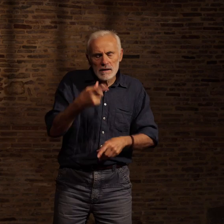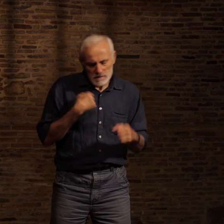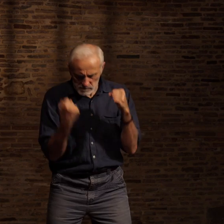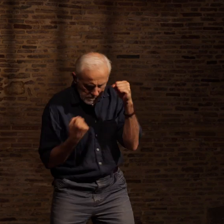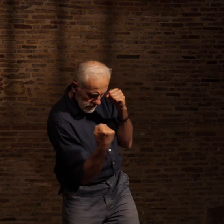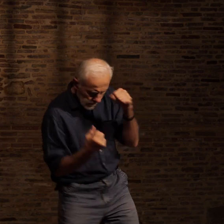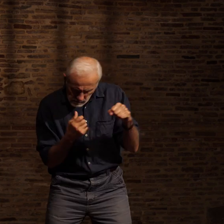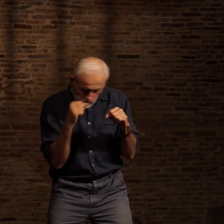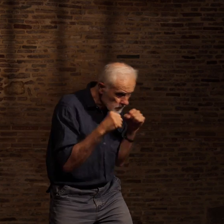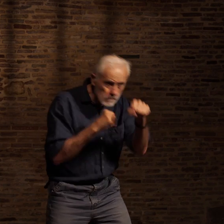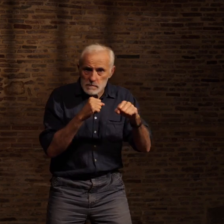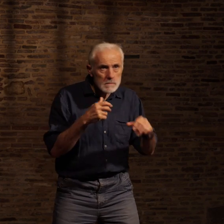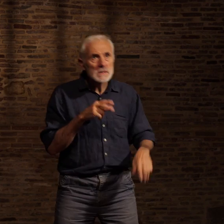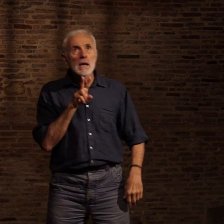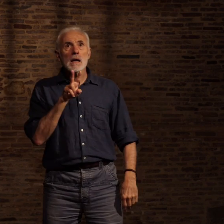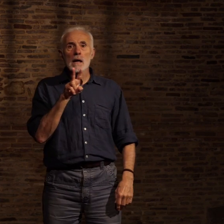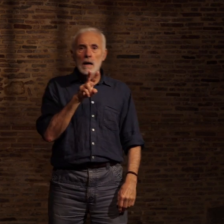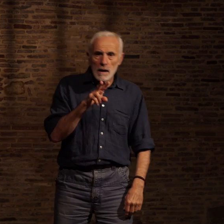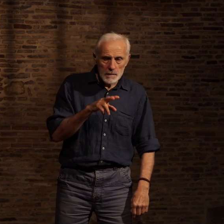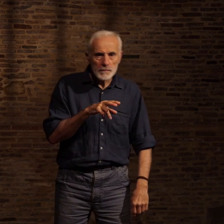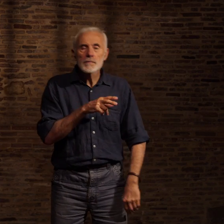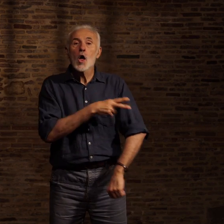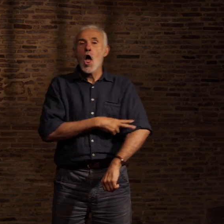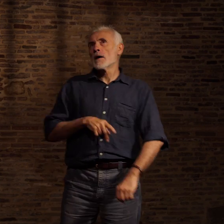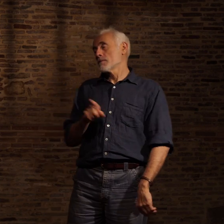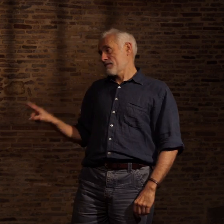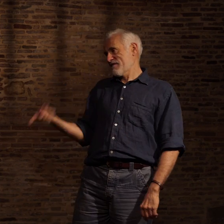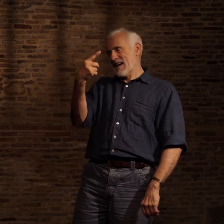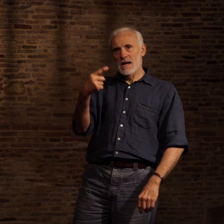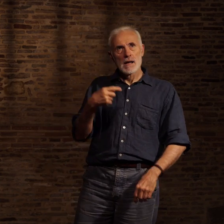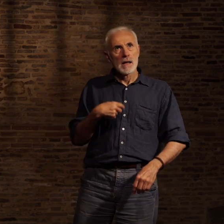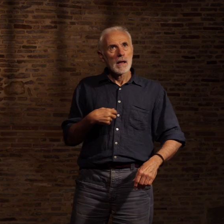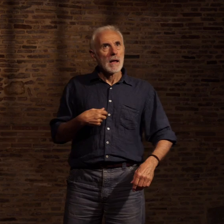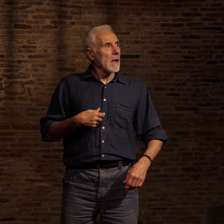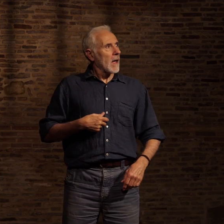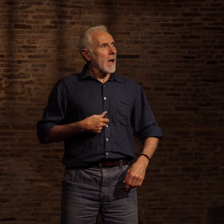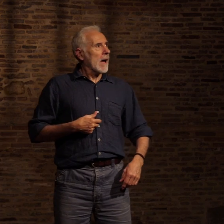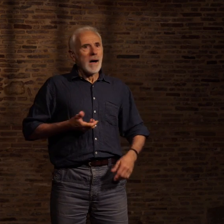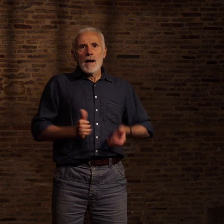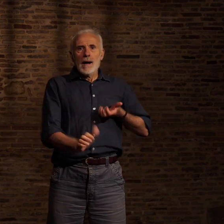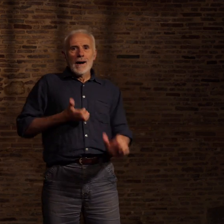Le lieutenant me fit signe de monter. Il était désormais trop tard pour reculer alors que me suis hissé sur le ring.